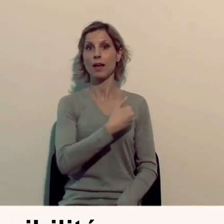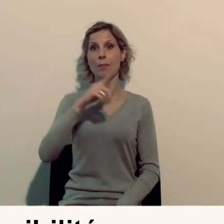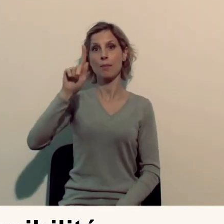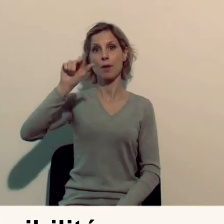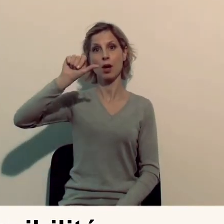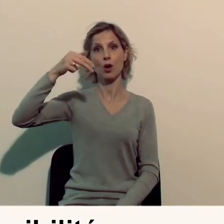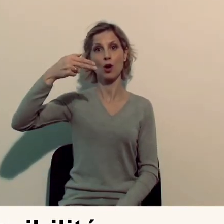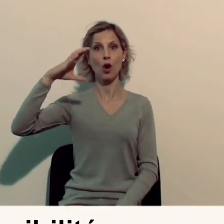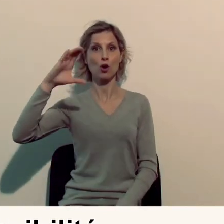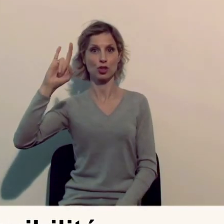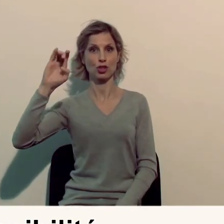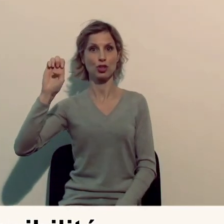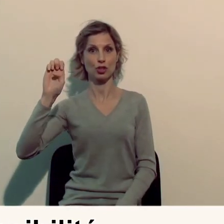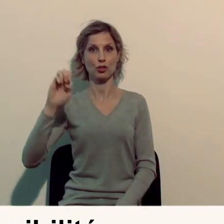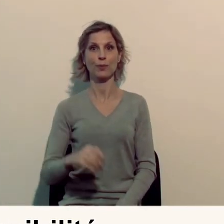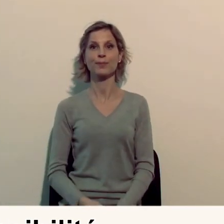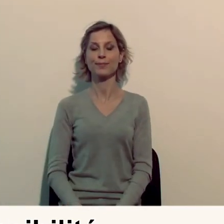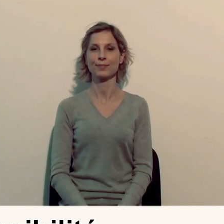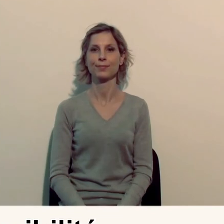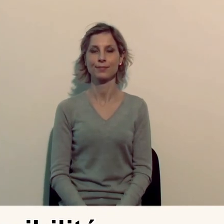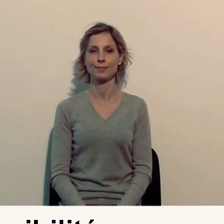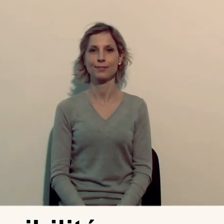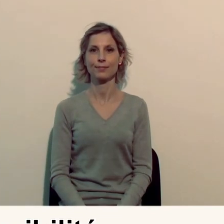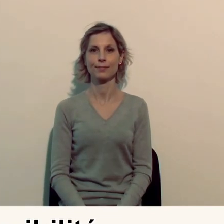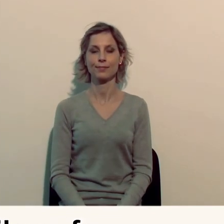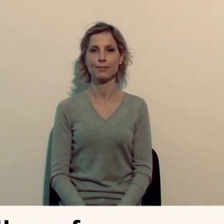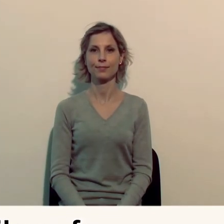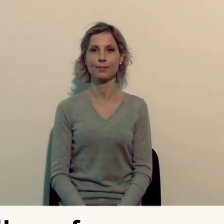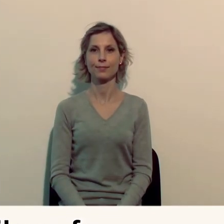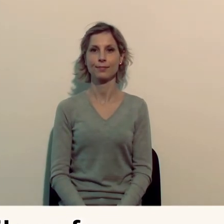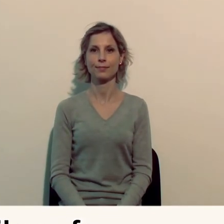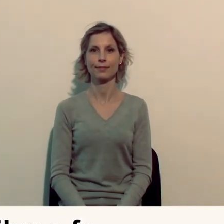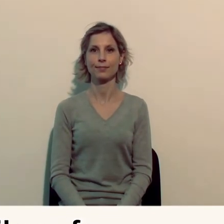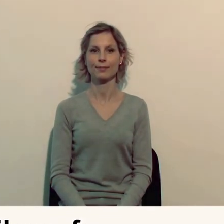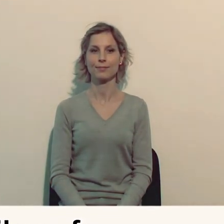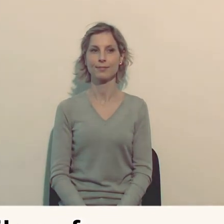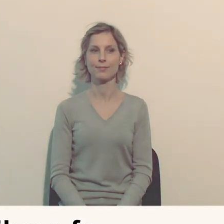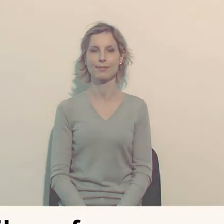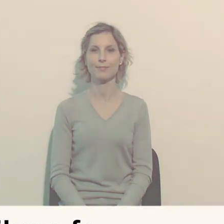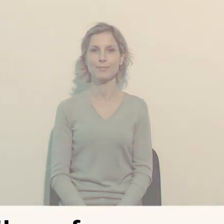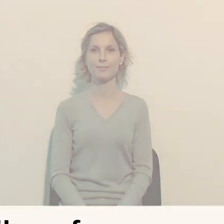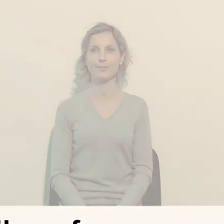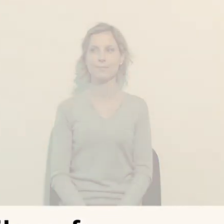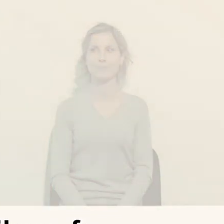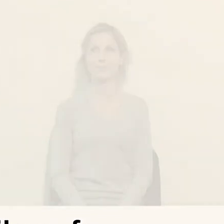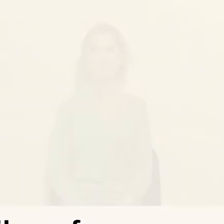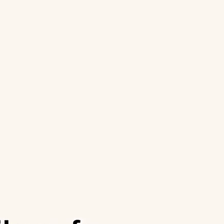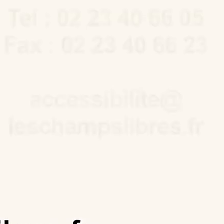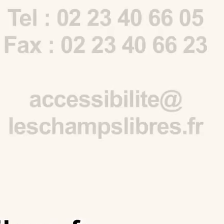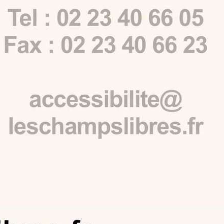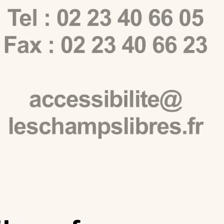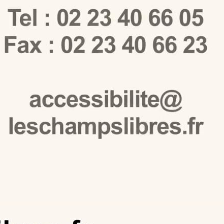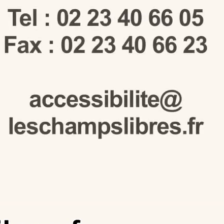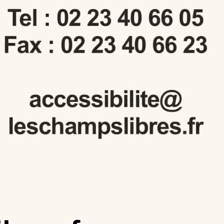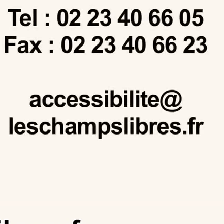à la mission accessibilité des champs libres, au 02 23 40 66 05, fax